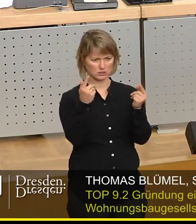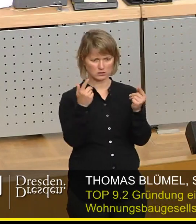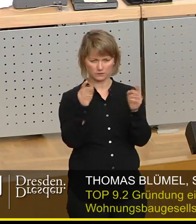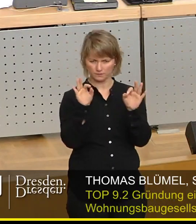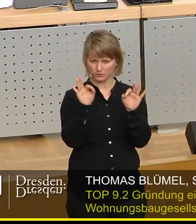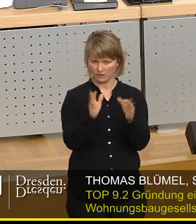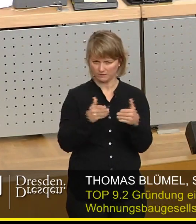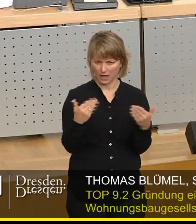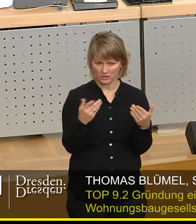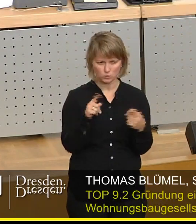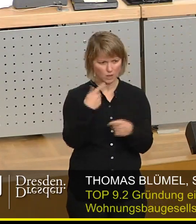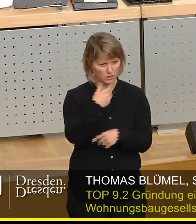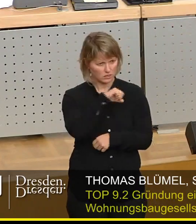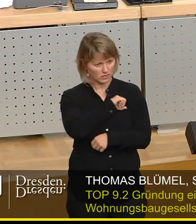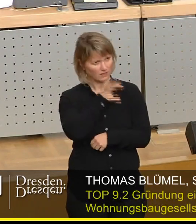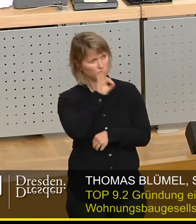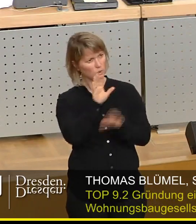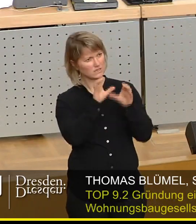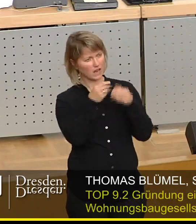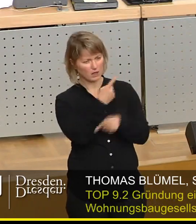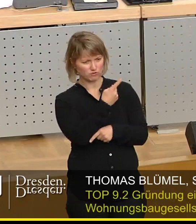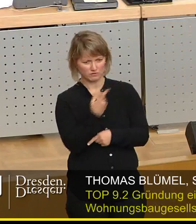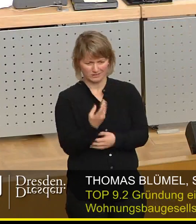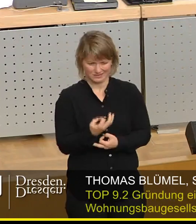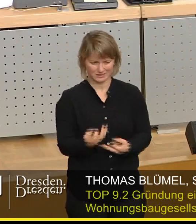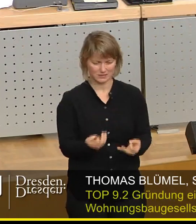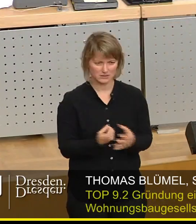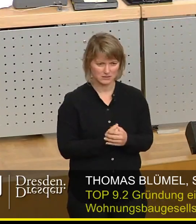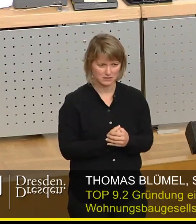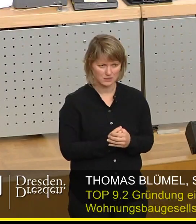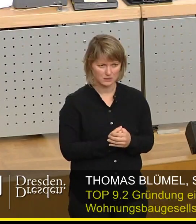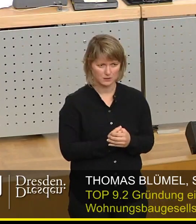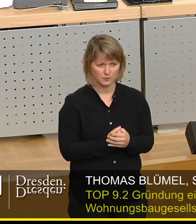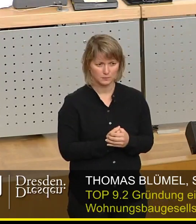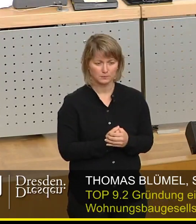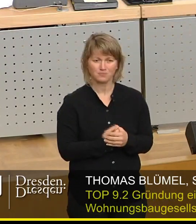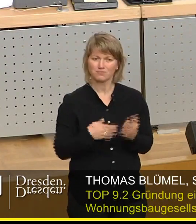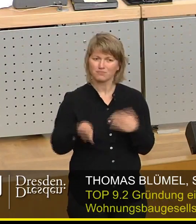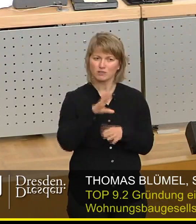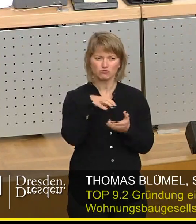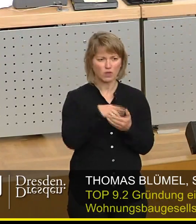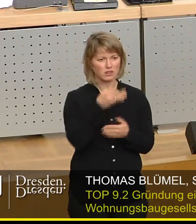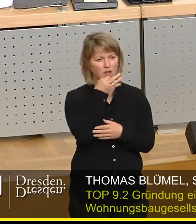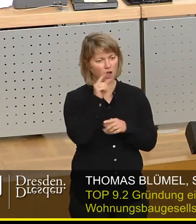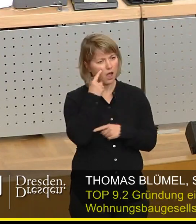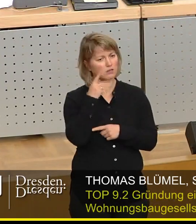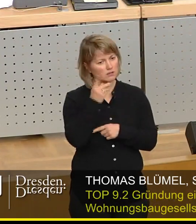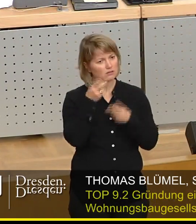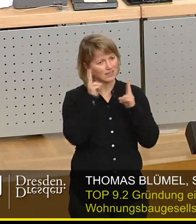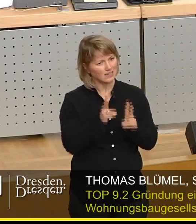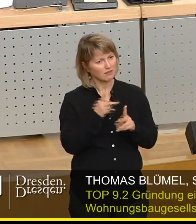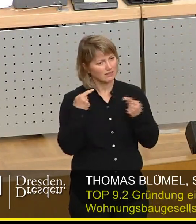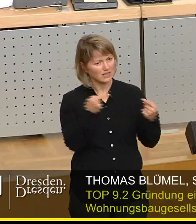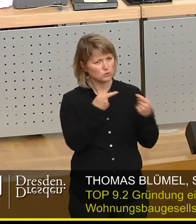Zweck und welchen Nutzen das für diese Gesellschaft haben soll. Man kann doch in diesem Stadtrat Sachfragen sachlich diskutieren,